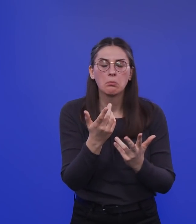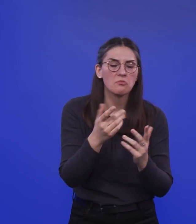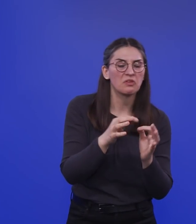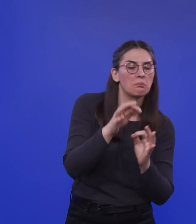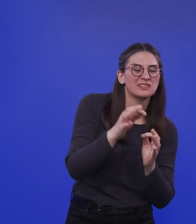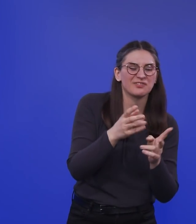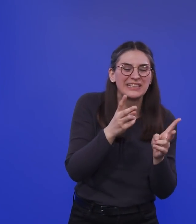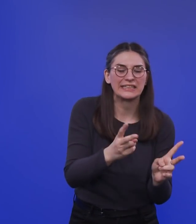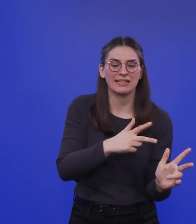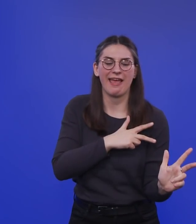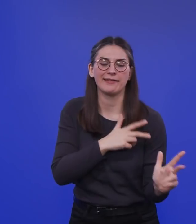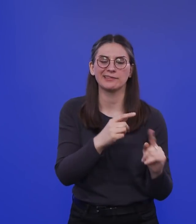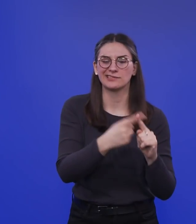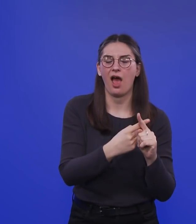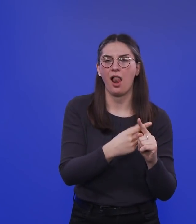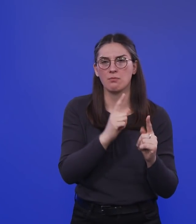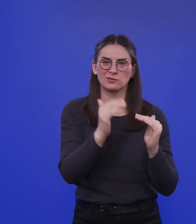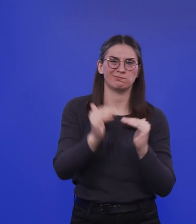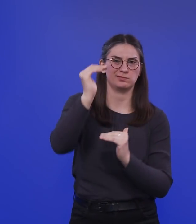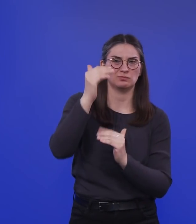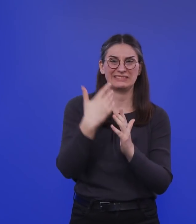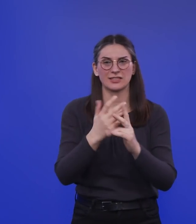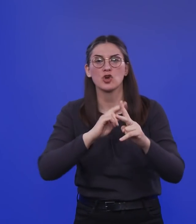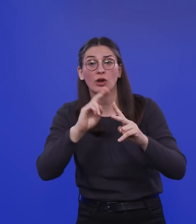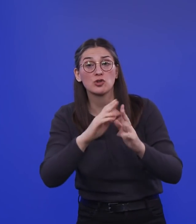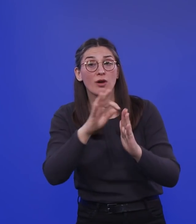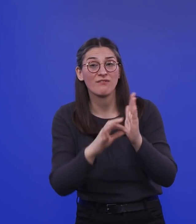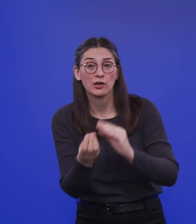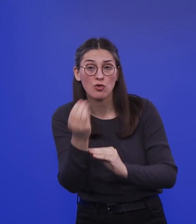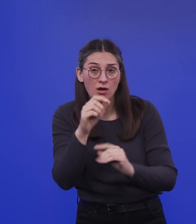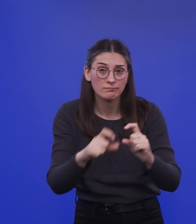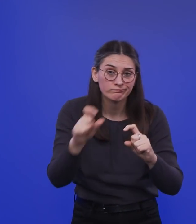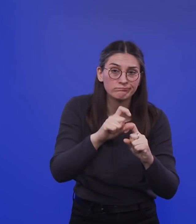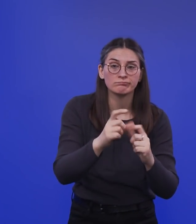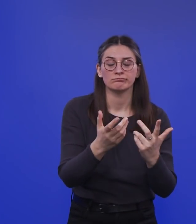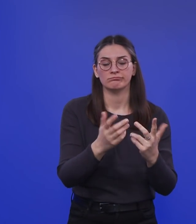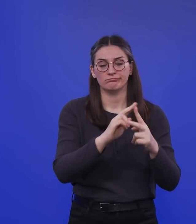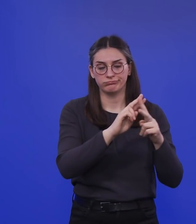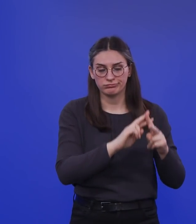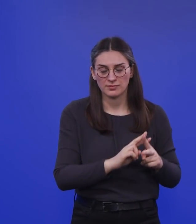Zahl höher sein. Da muss also ein Korrekturfaktor drauf gerechnet werden. Dann ist es aber auch so, dass bei